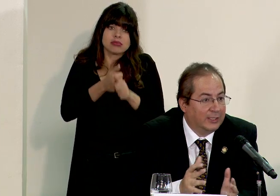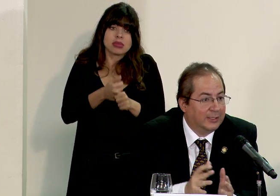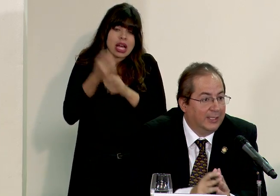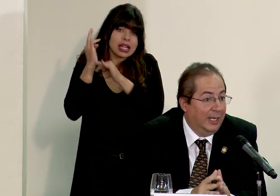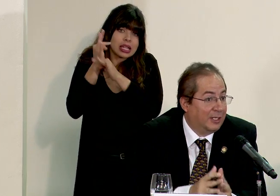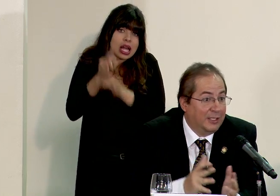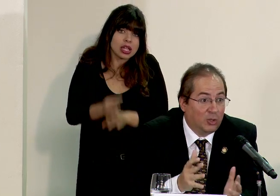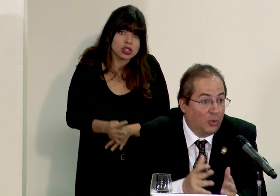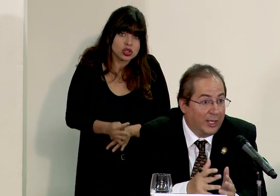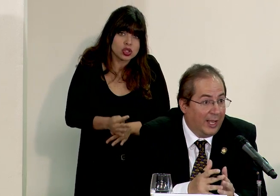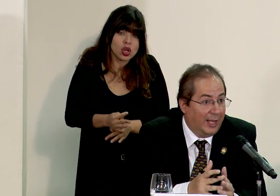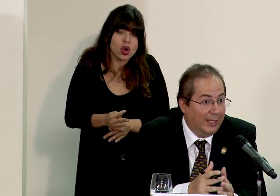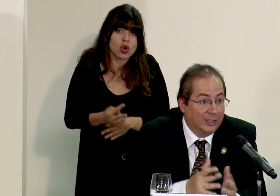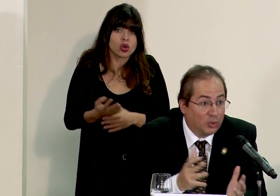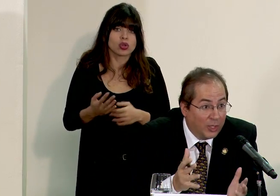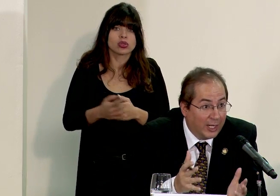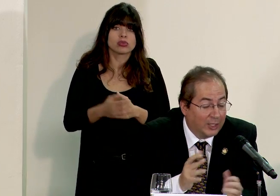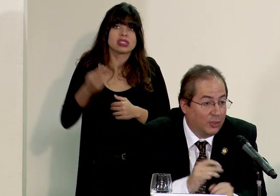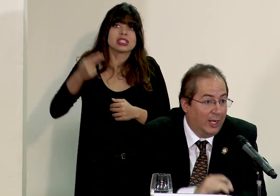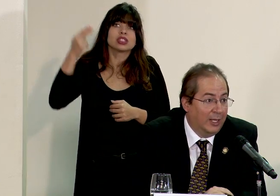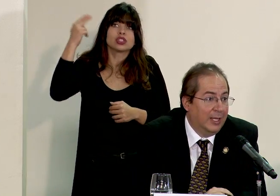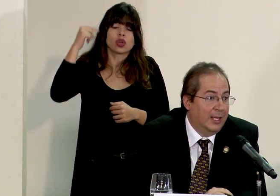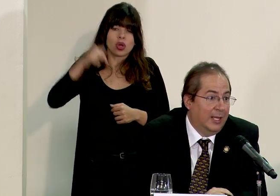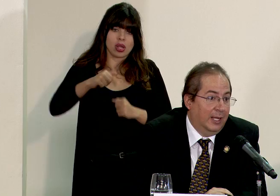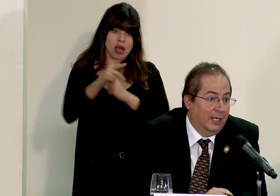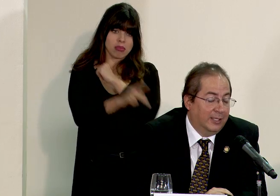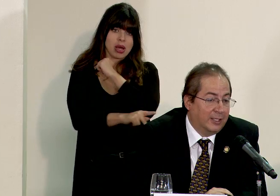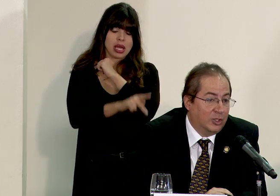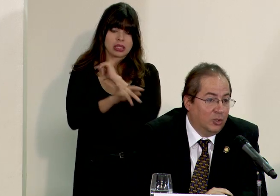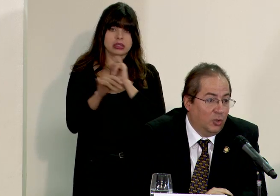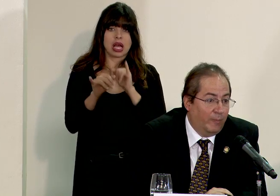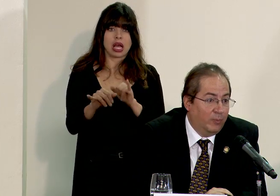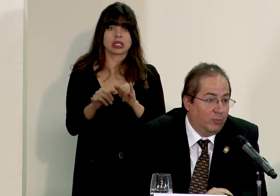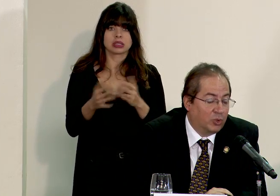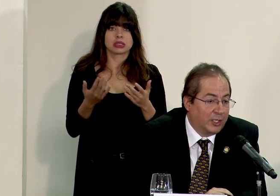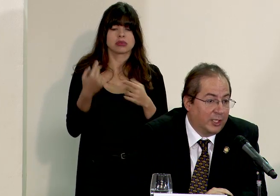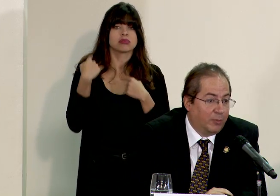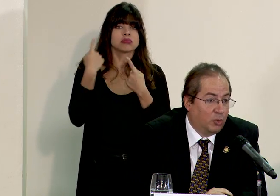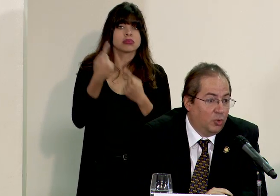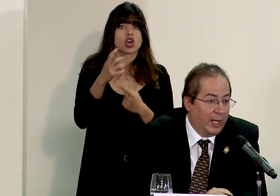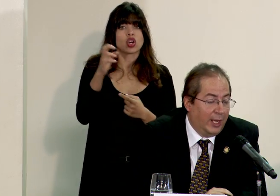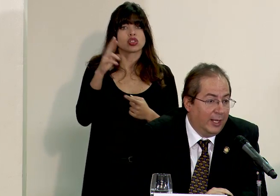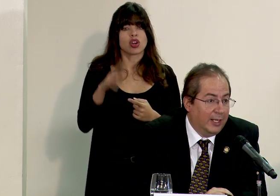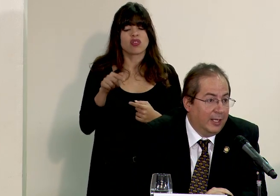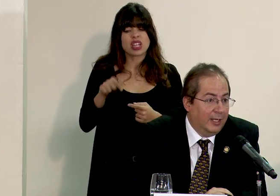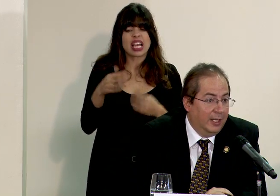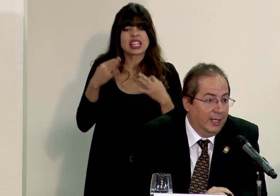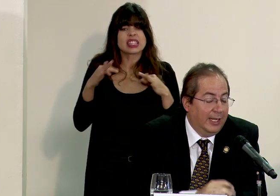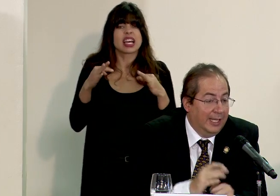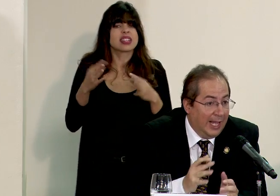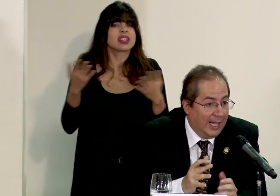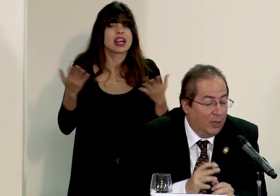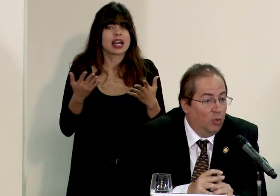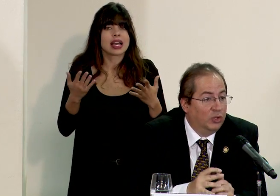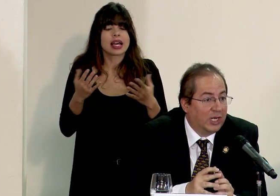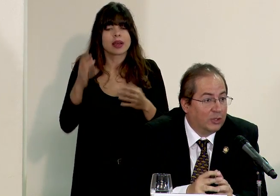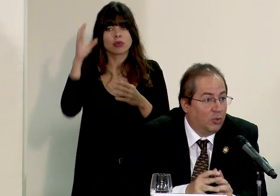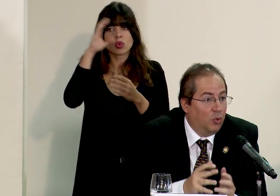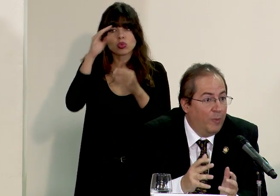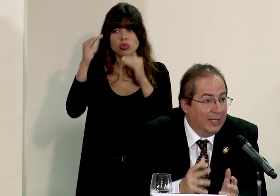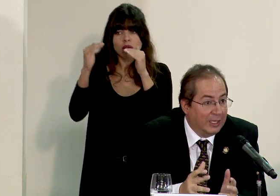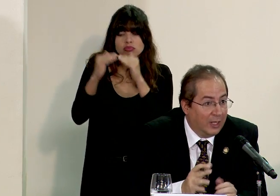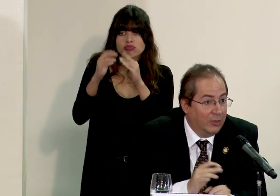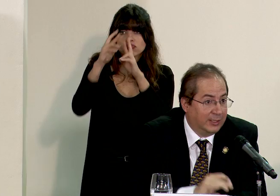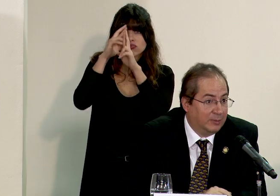tradiciones y la trayectoria histórica nacional en ese sentido Costa Rica procura y da un